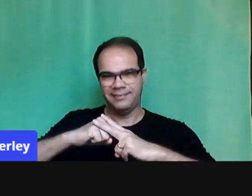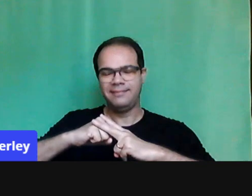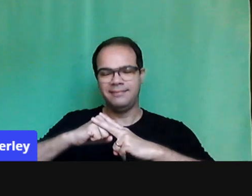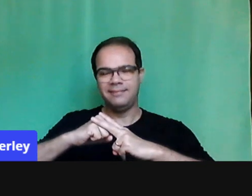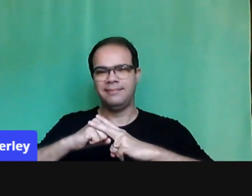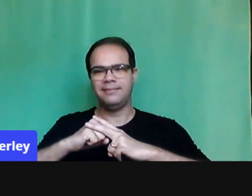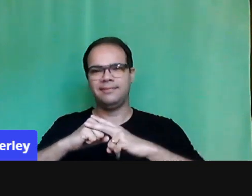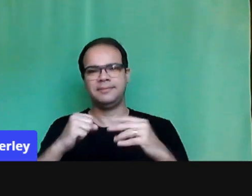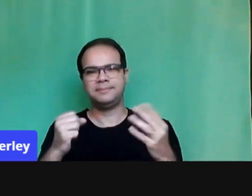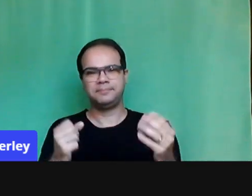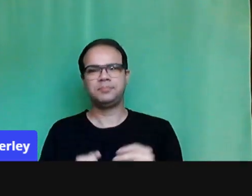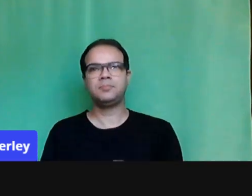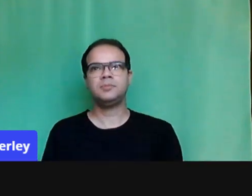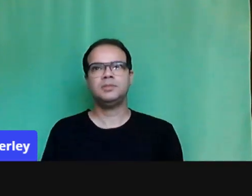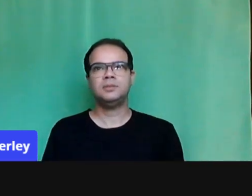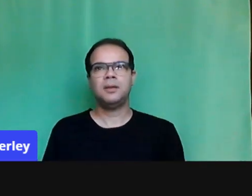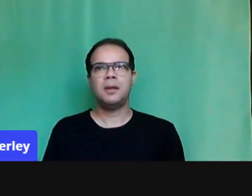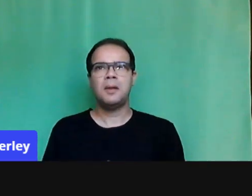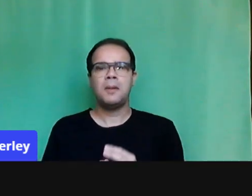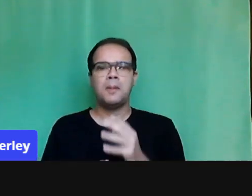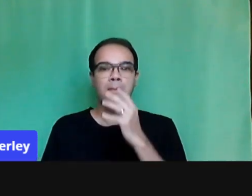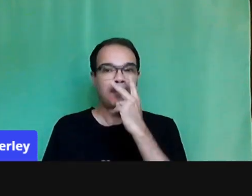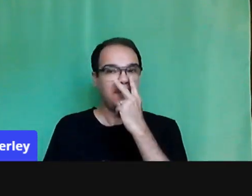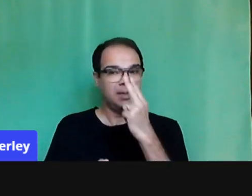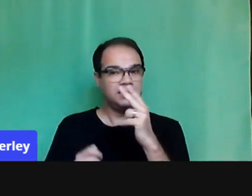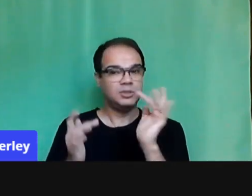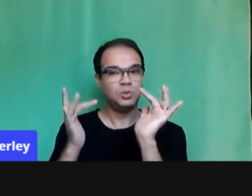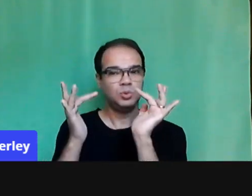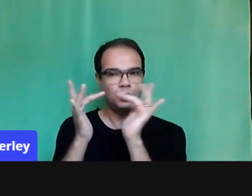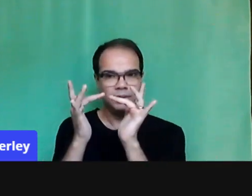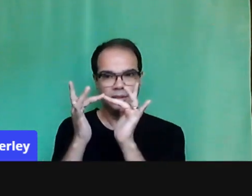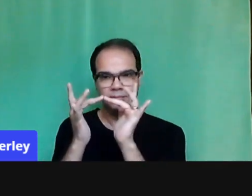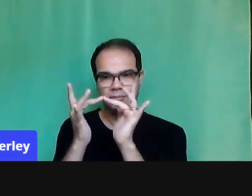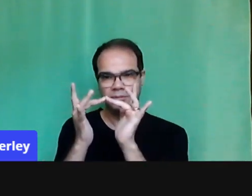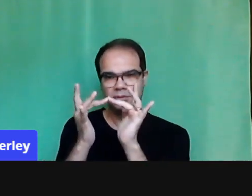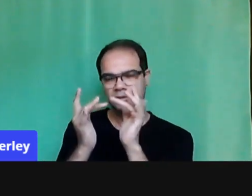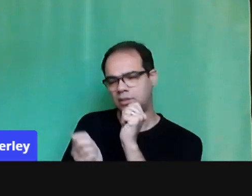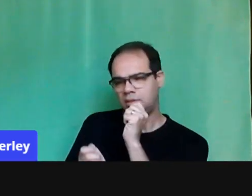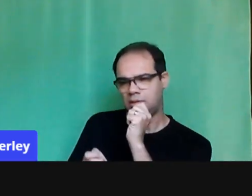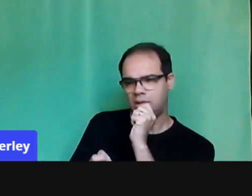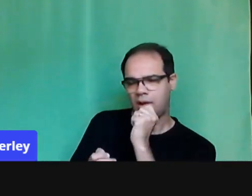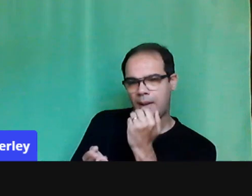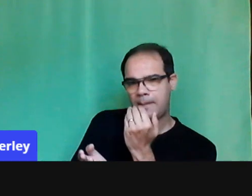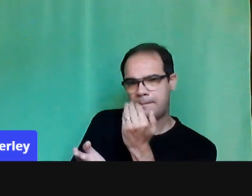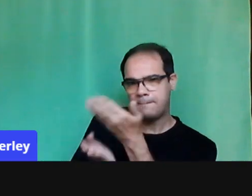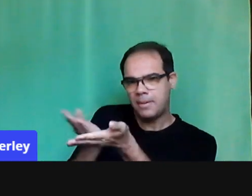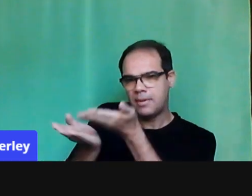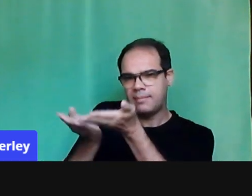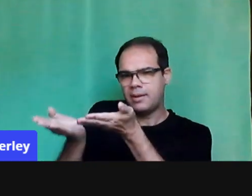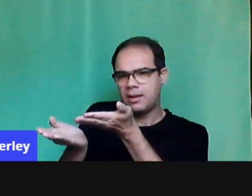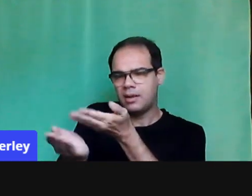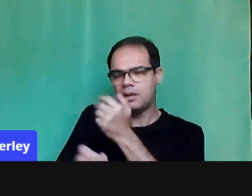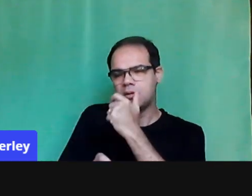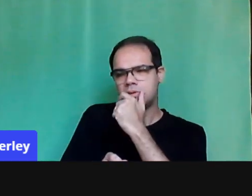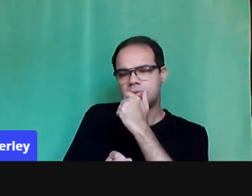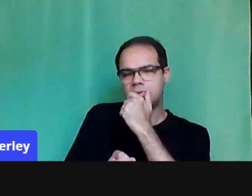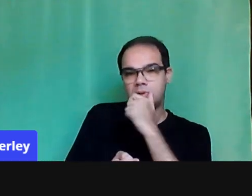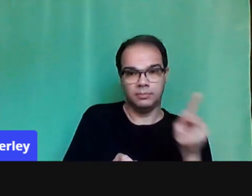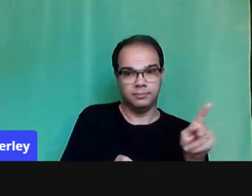permeia o contato, estabelecer contato com o outro, né? Eu preciso interagir com o outro, eu preciso perceber